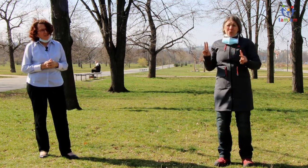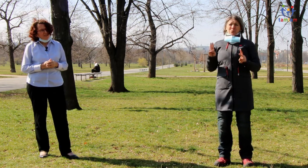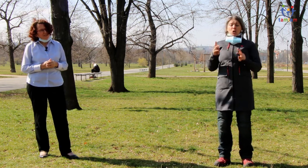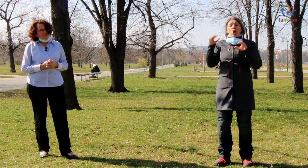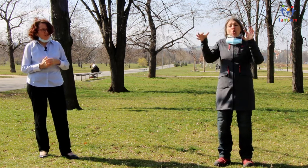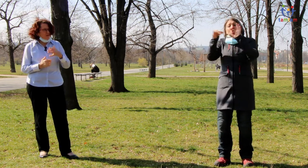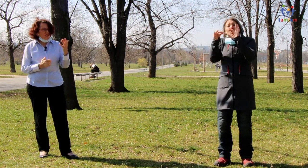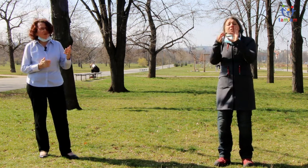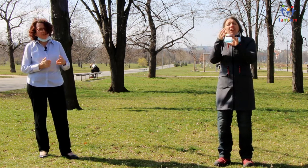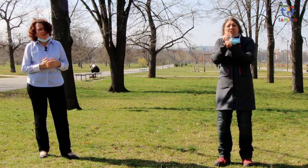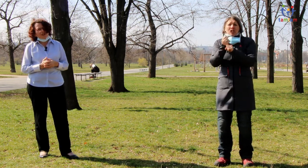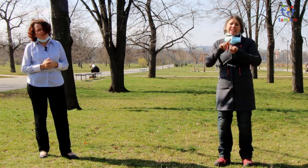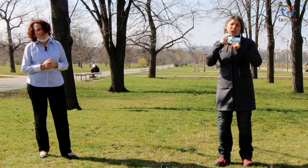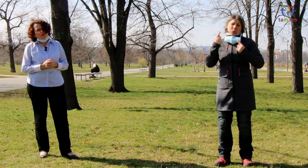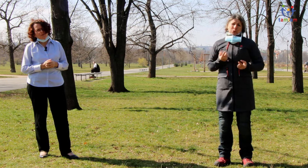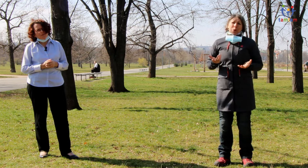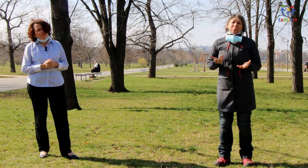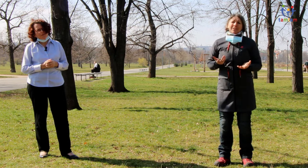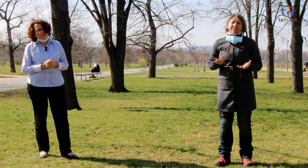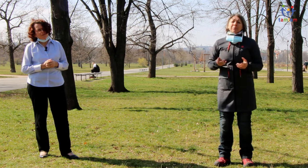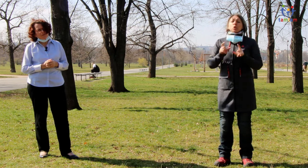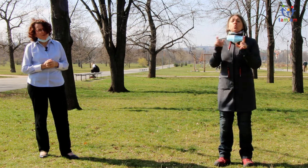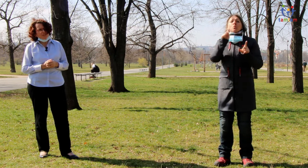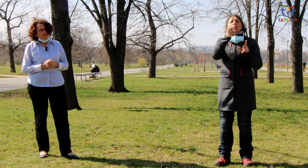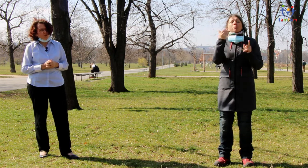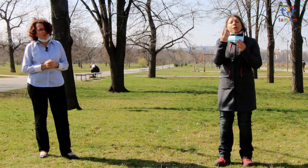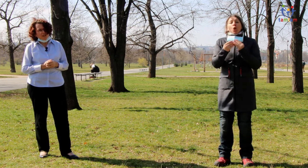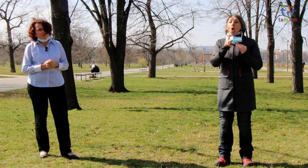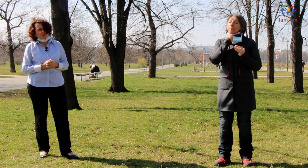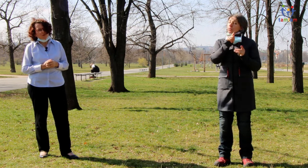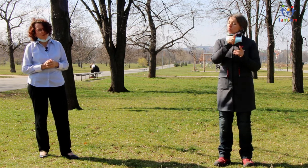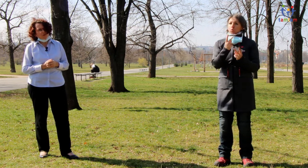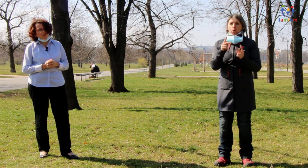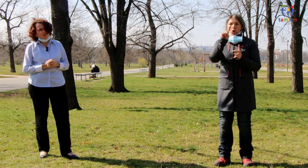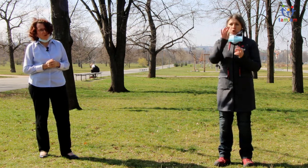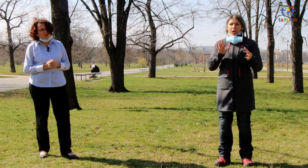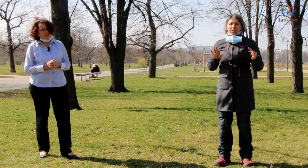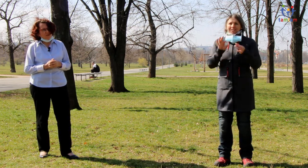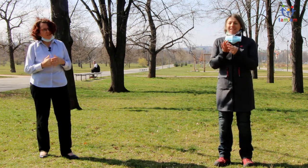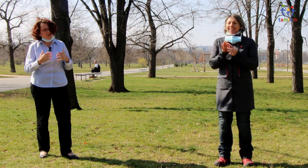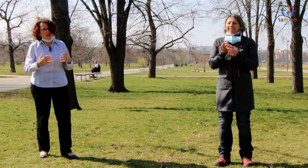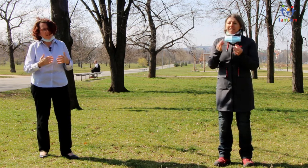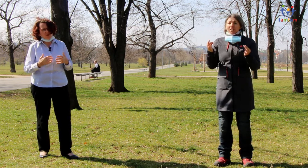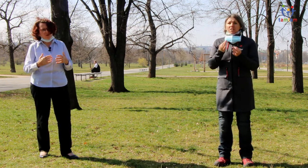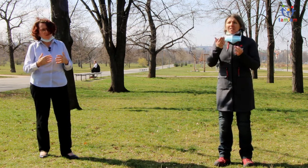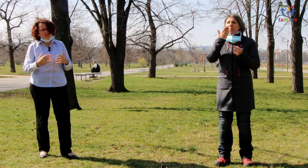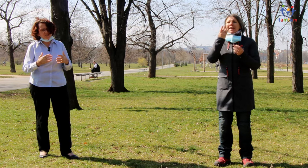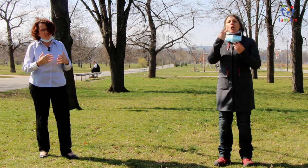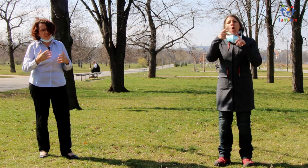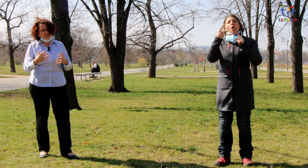protože naťukla jste velmi závažnou otázku toho, že nám je zabráněno vlastně dělat